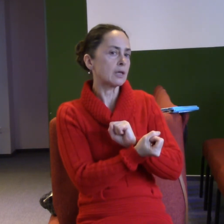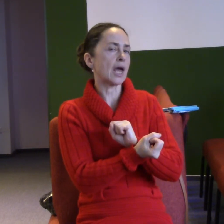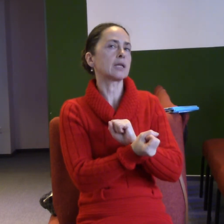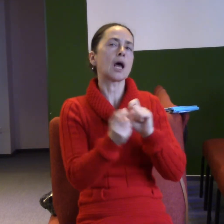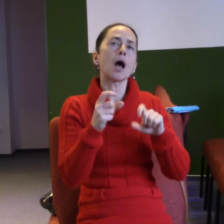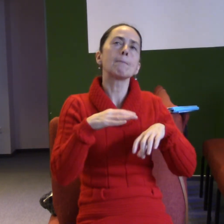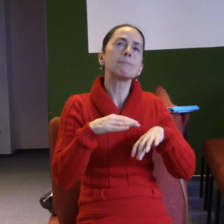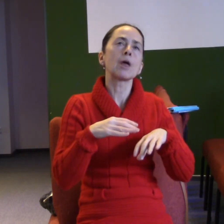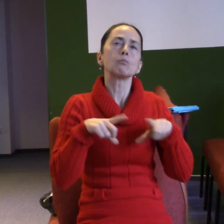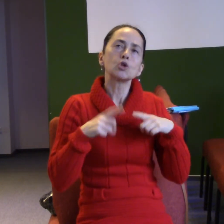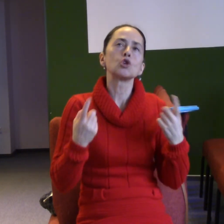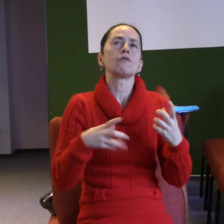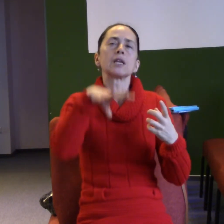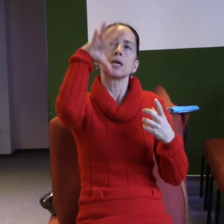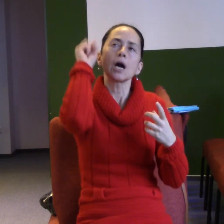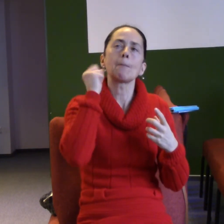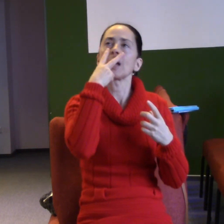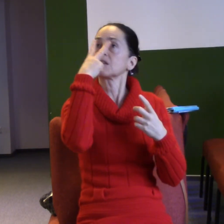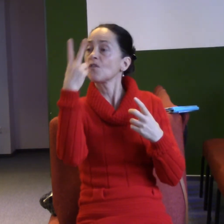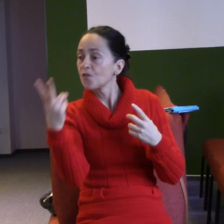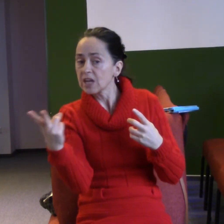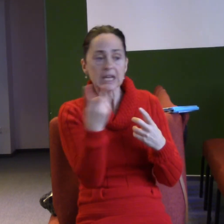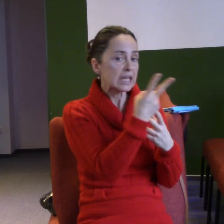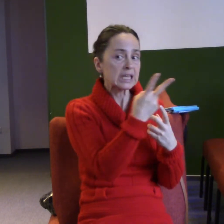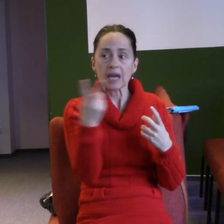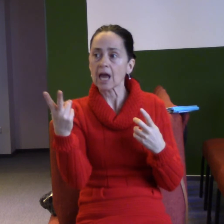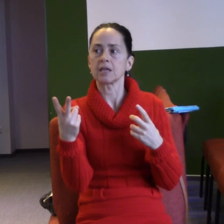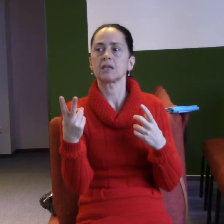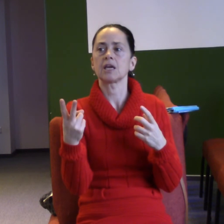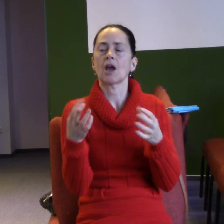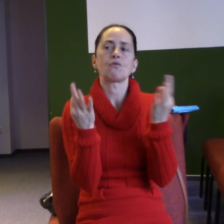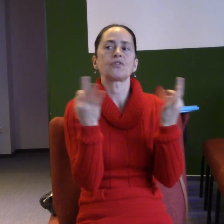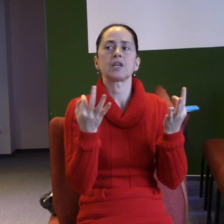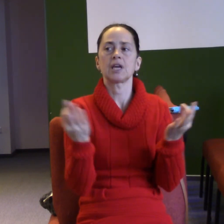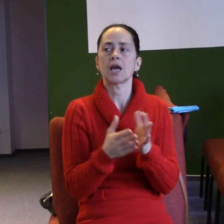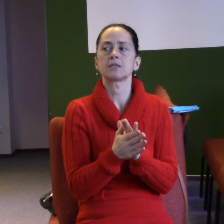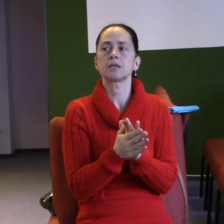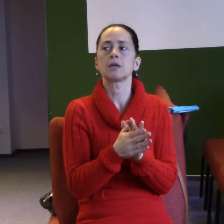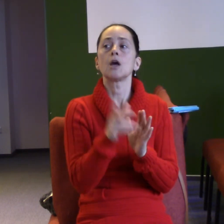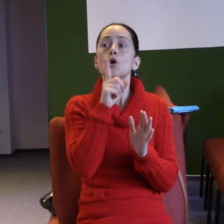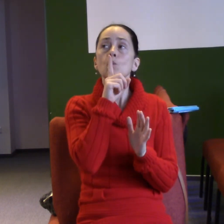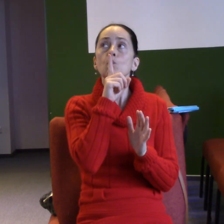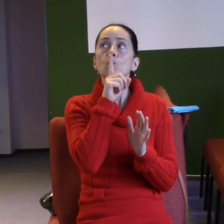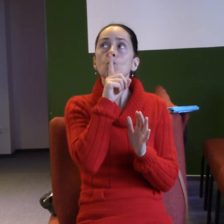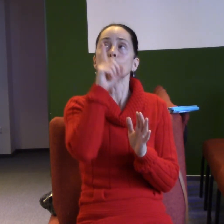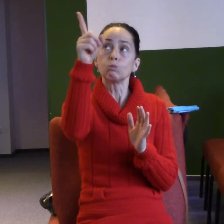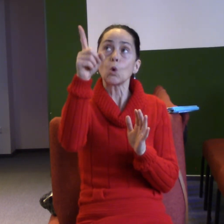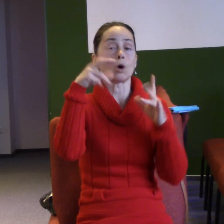chápání, tvé vidění okolnosti a věci, v kterých se nacházíš. Najednou, jako kdyby pán Bůh je reálně přítomný. Tam, kde se